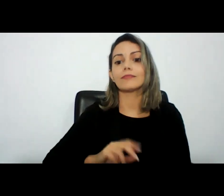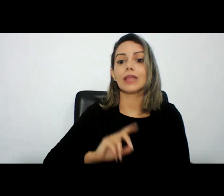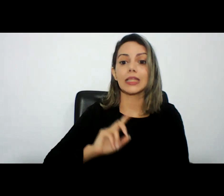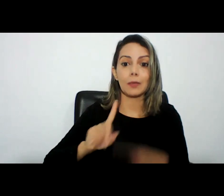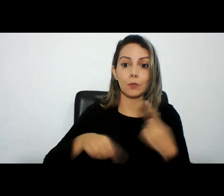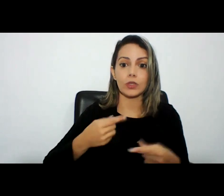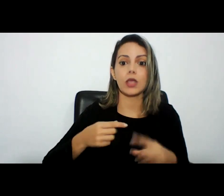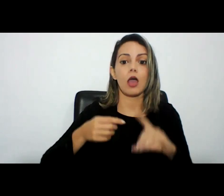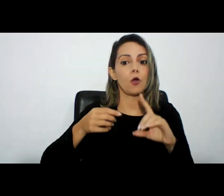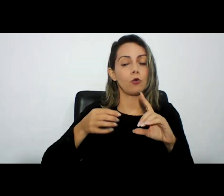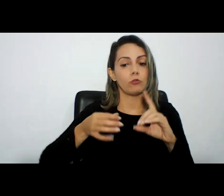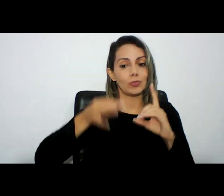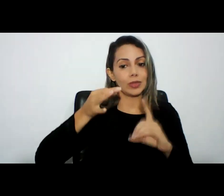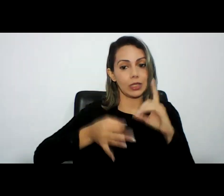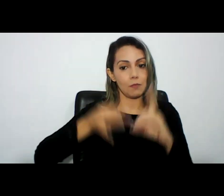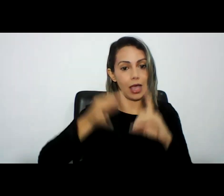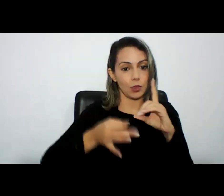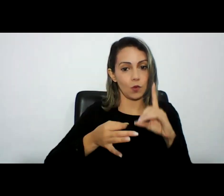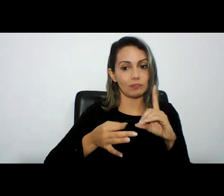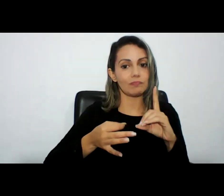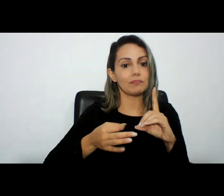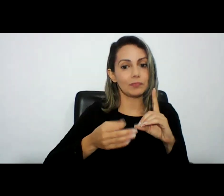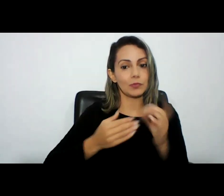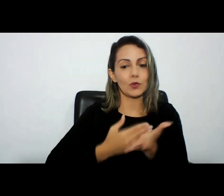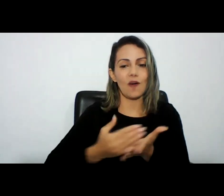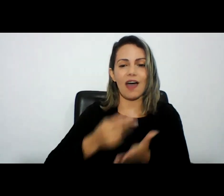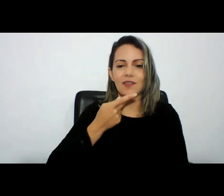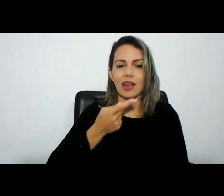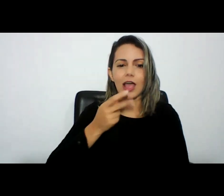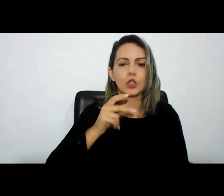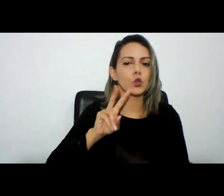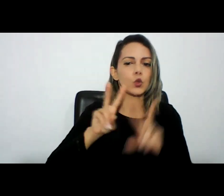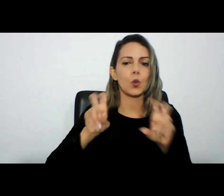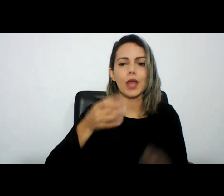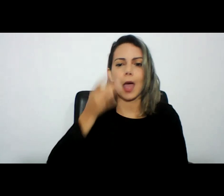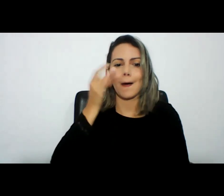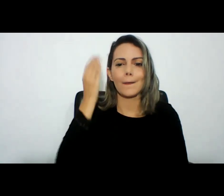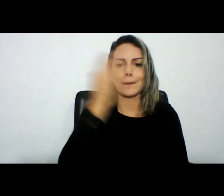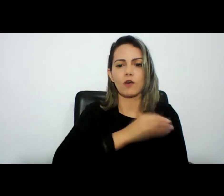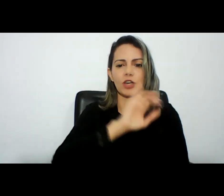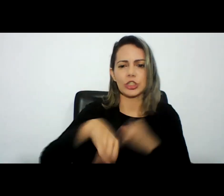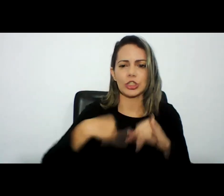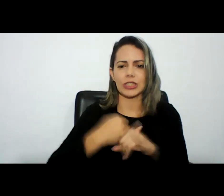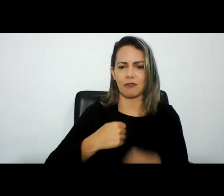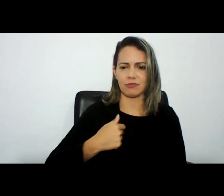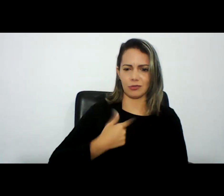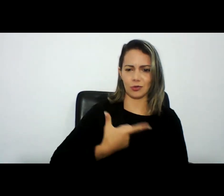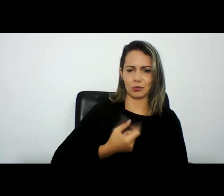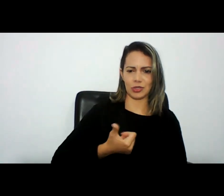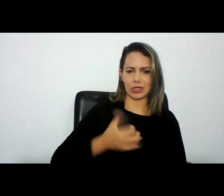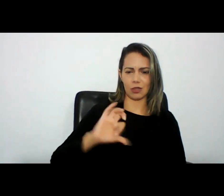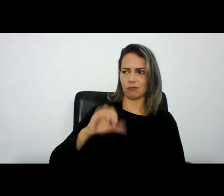palpitante a prova digitais honestamente em 2019 eu não tinha a mínima ideia do que seria a prova digital